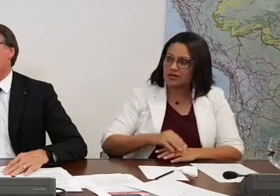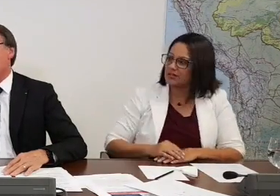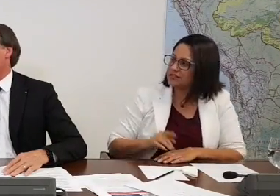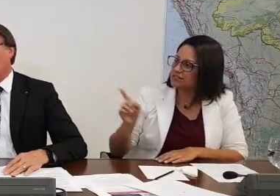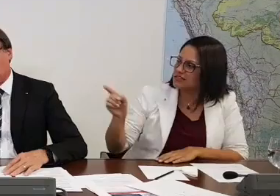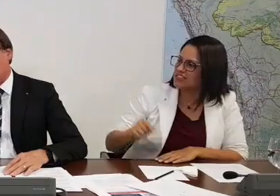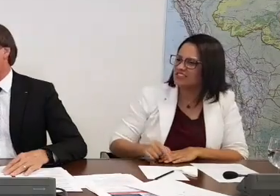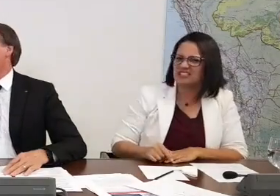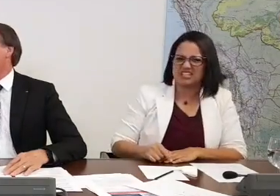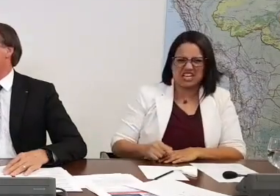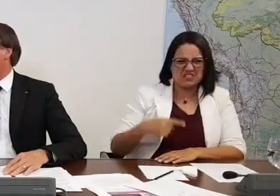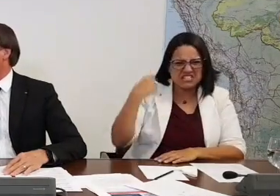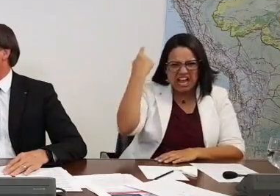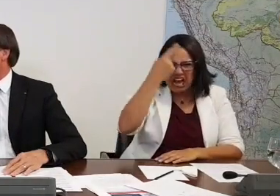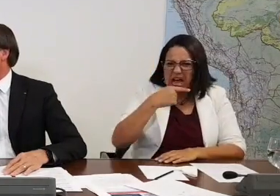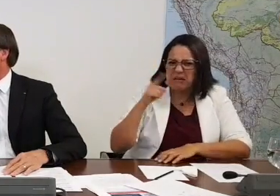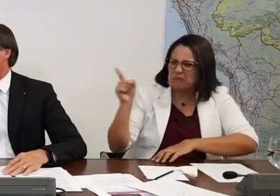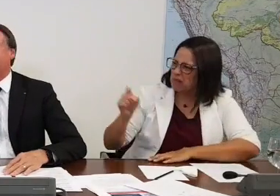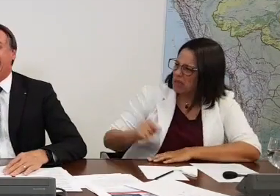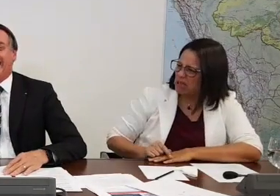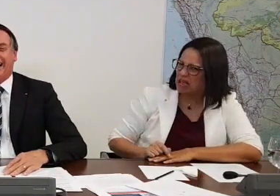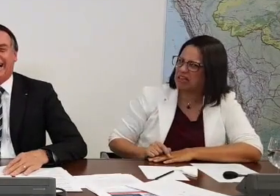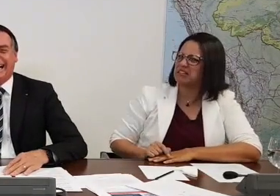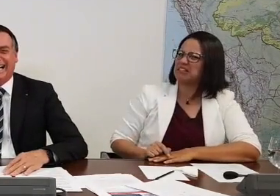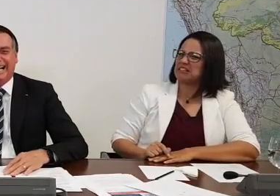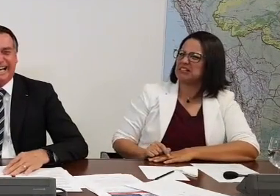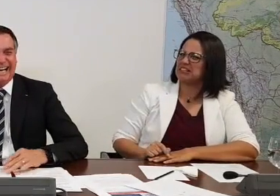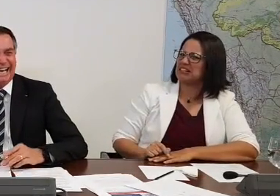Com essa cabeça aí, não nega, não, pô.